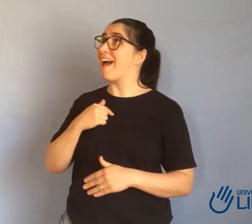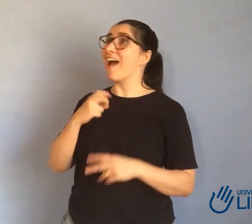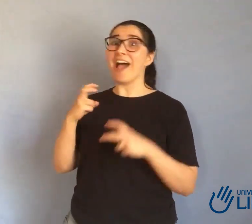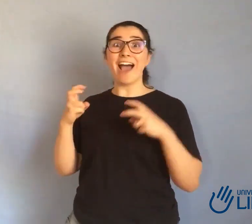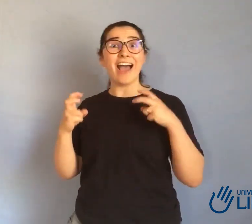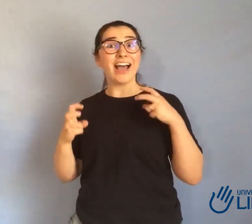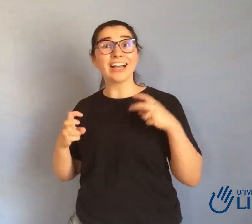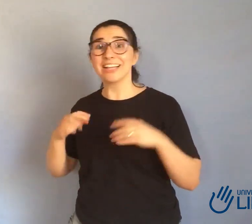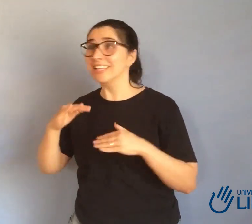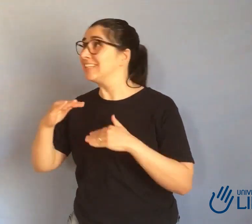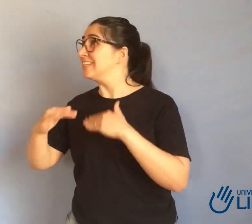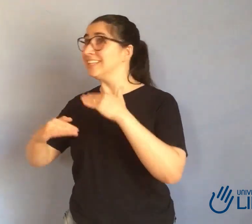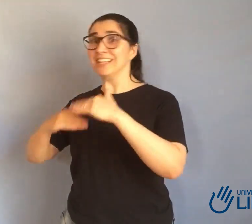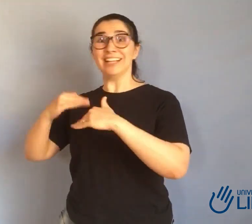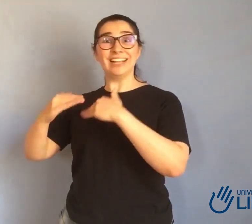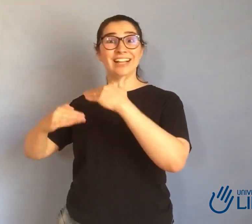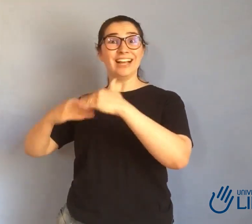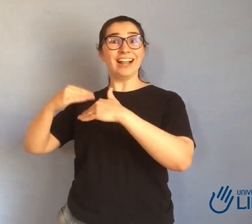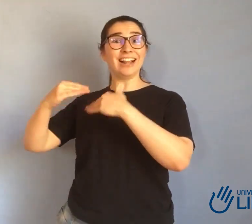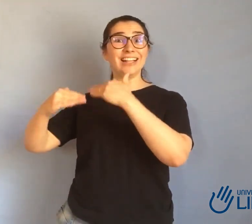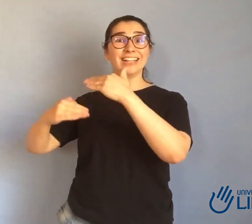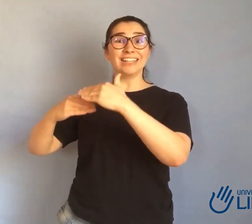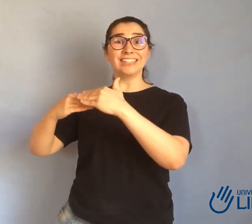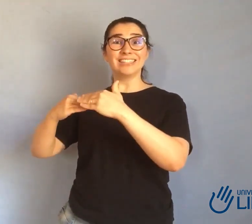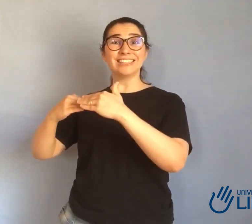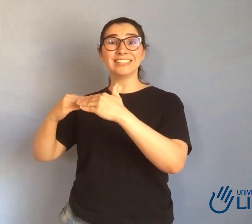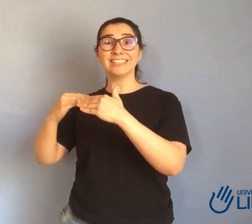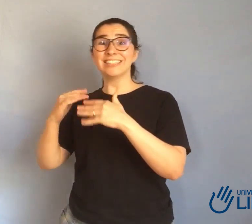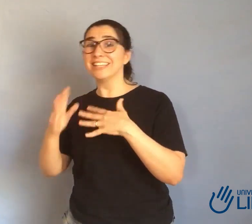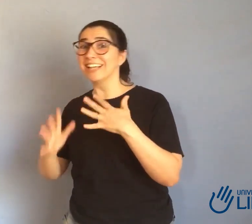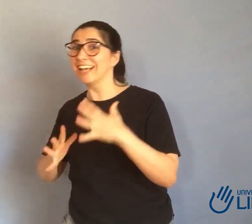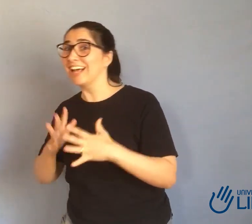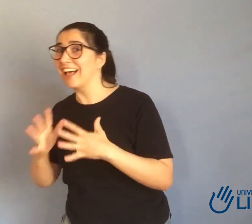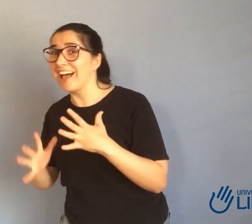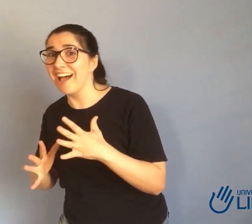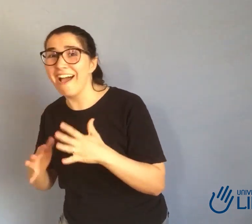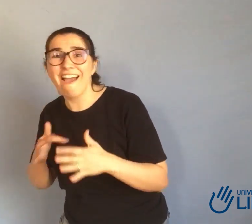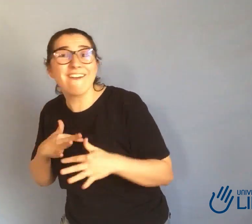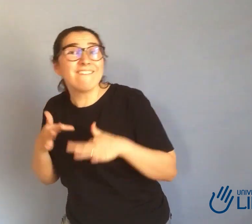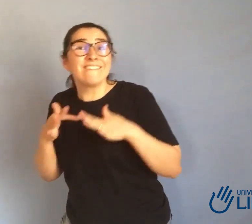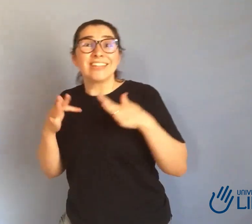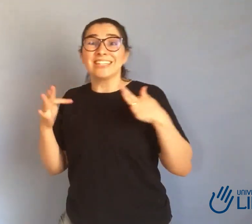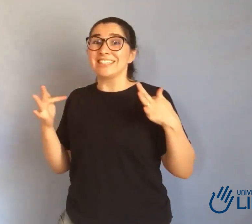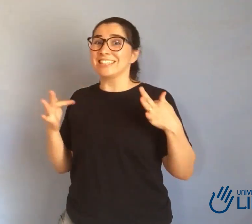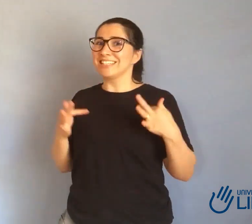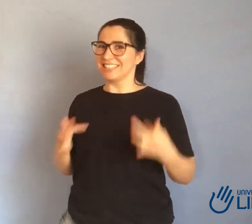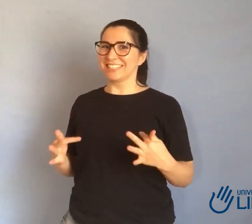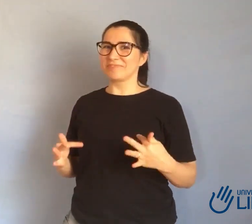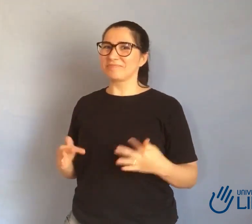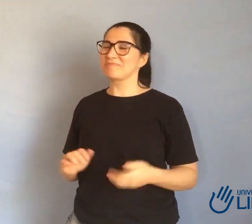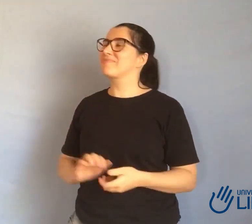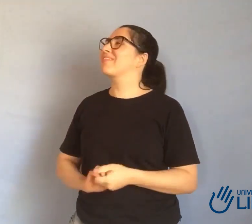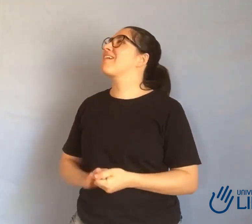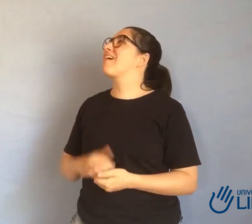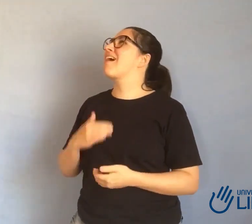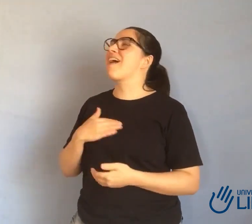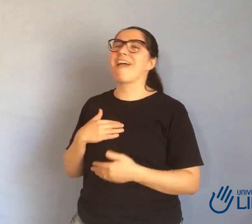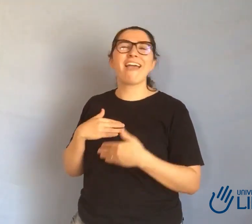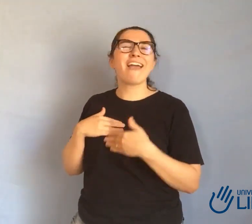que eu vou aprender de verdade? Depois de alguns anos tentando, será que eu consigo? Mas, para minha surpresa, hoje eu consigo